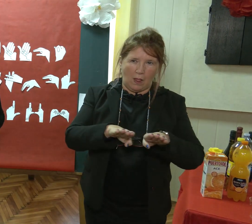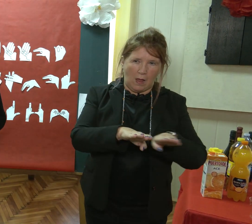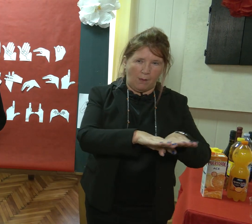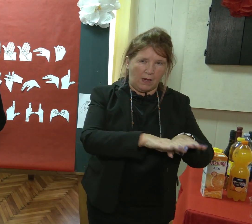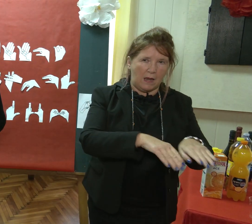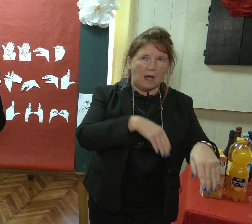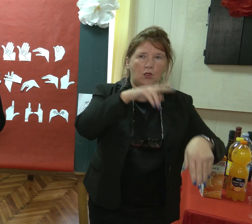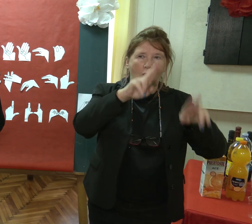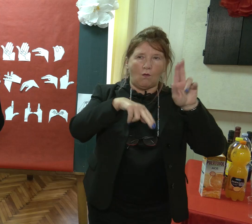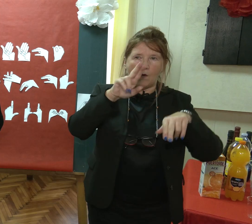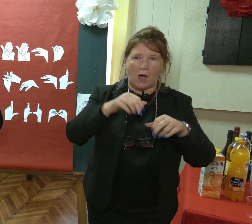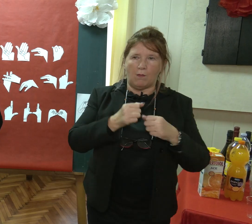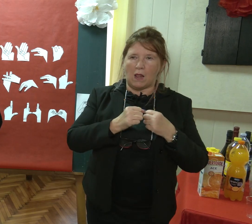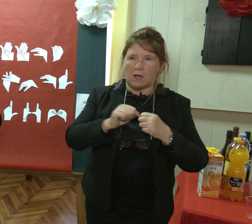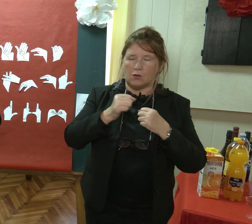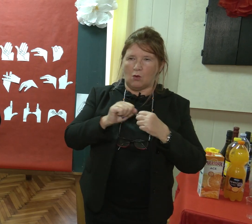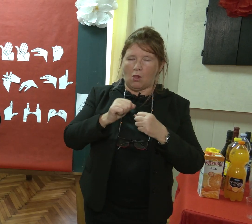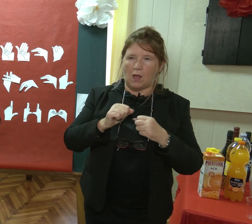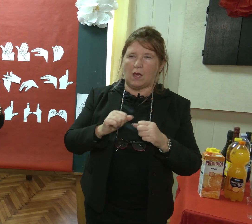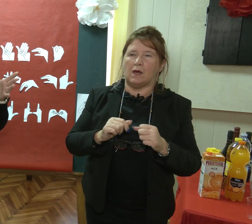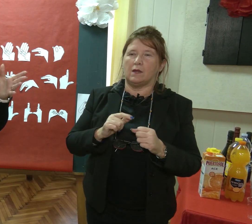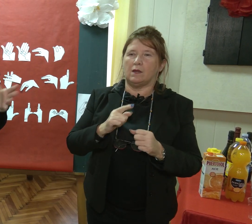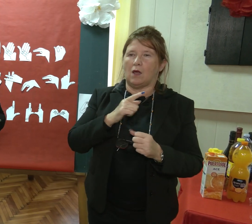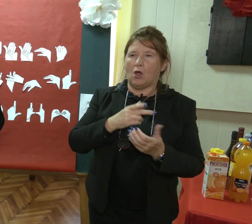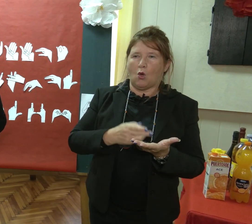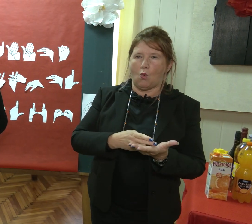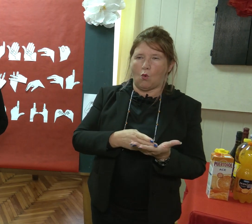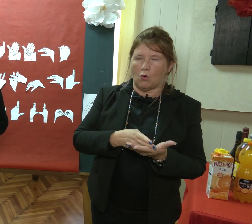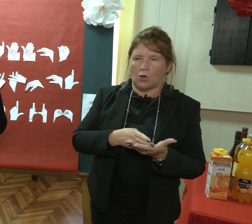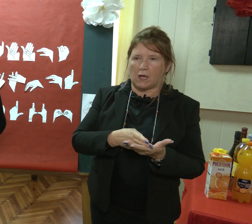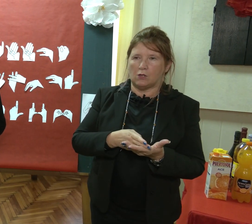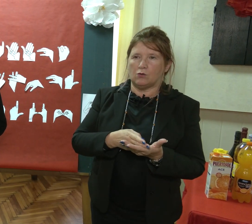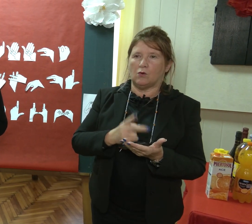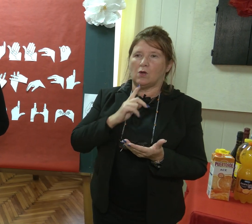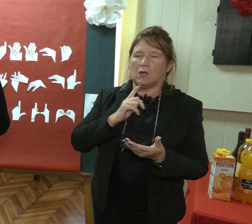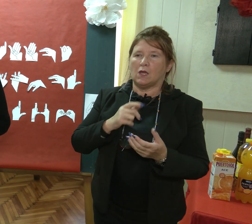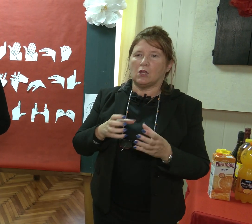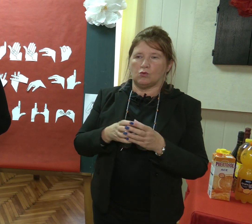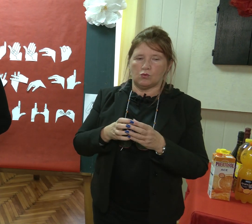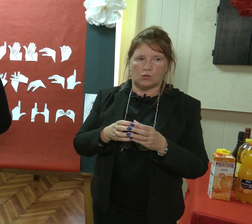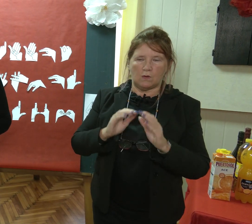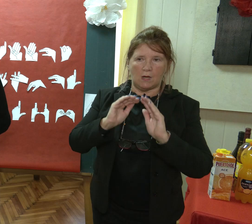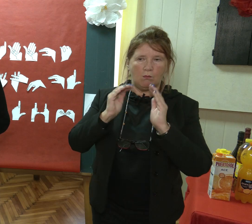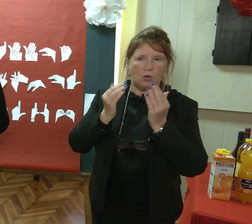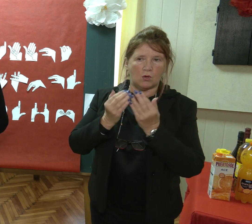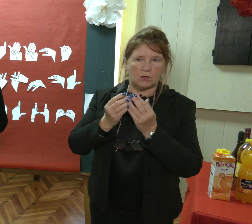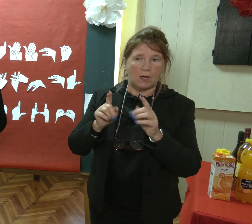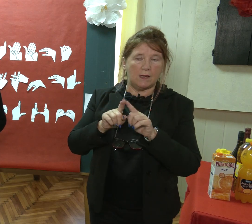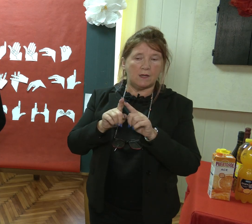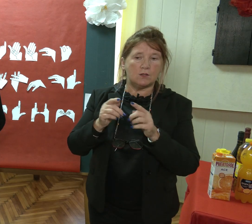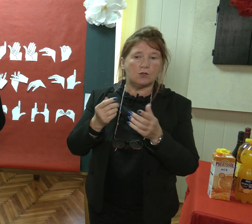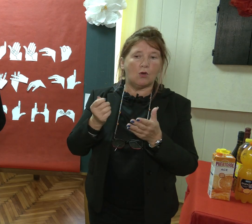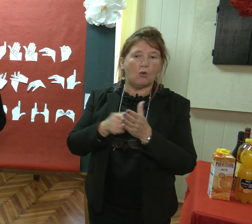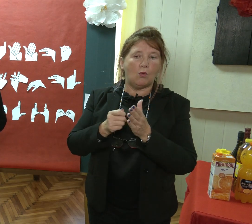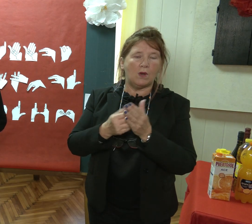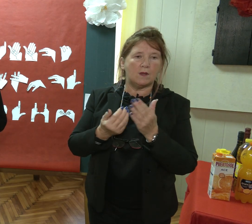dio stolarije u prijemni kancelari u uredu i u društvenim prostorijama. Također kupili smo novi